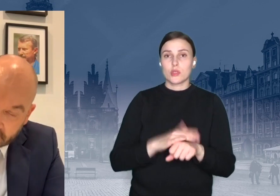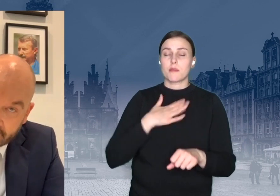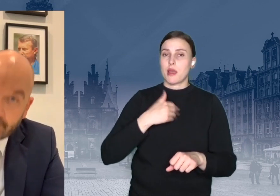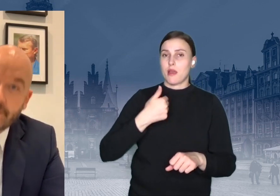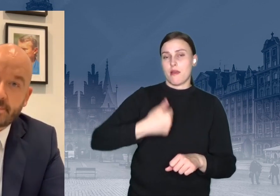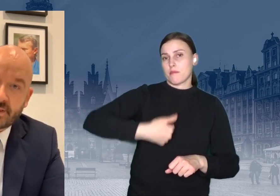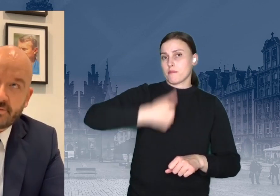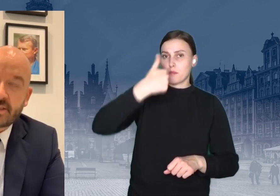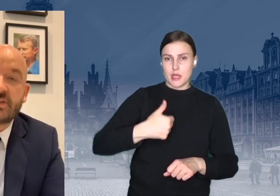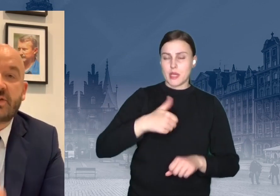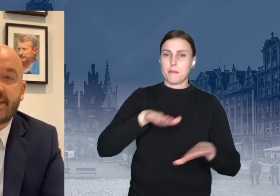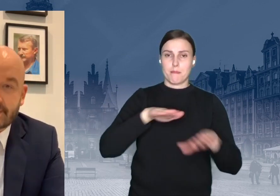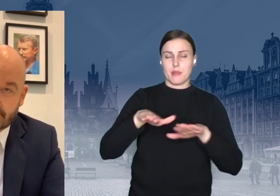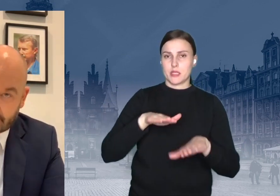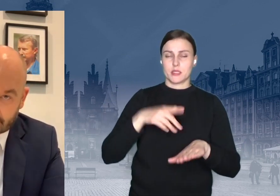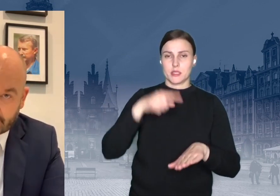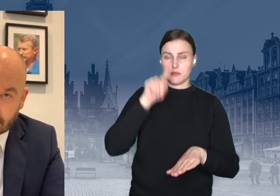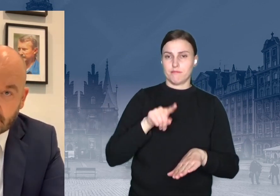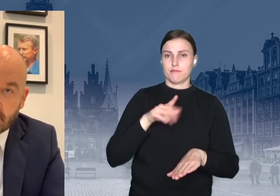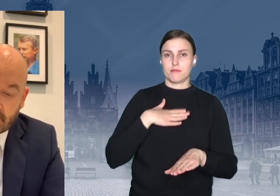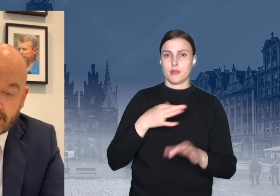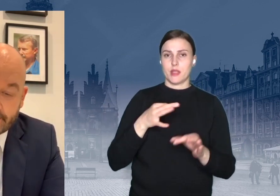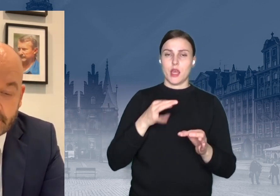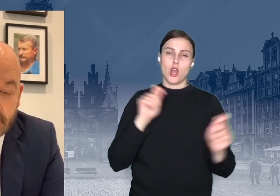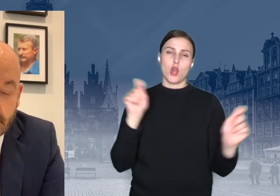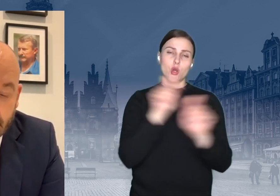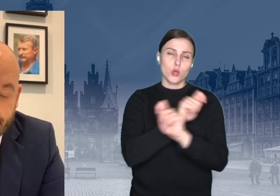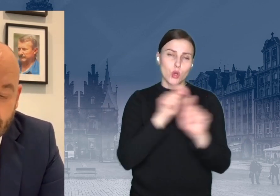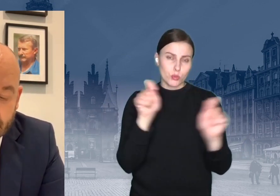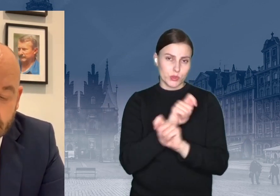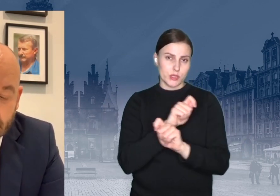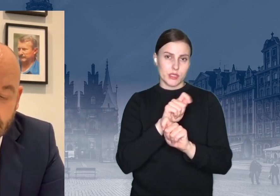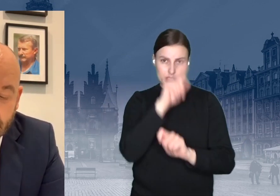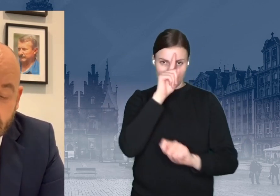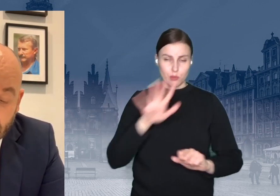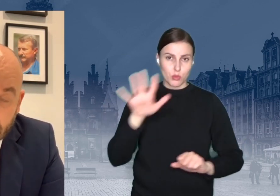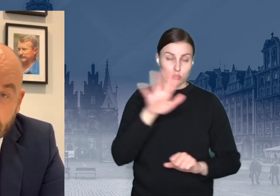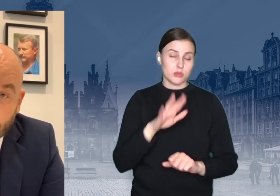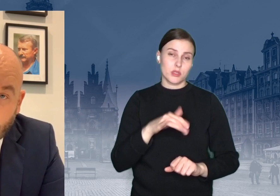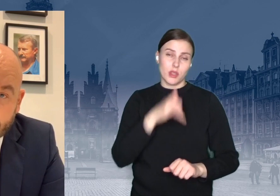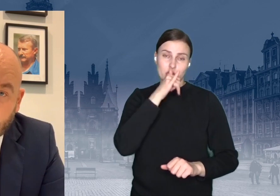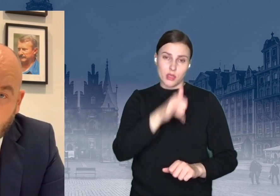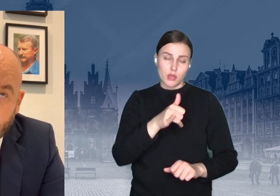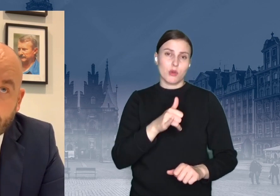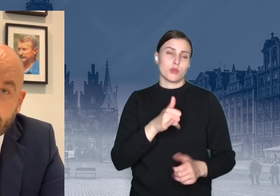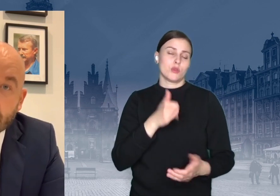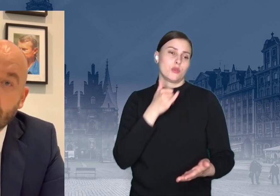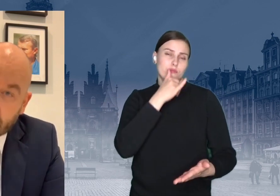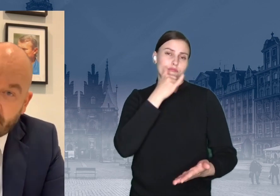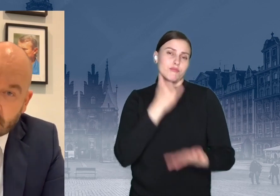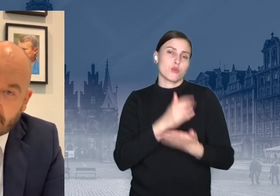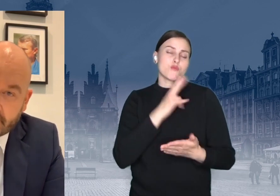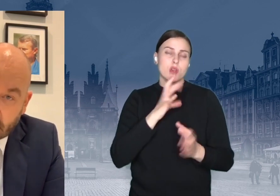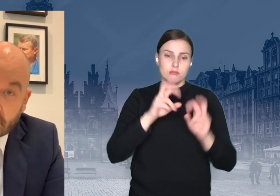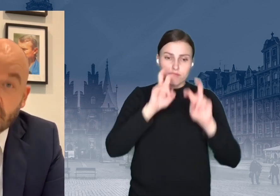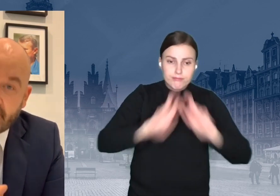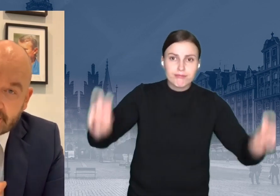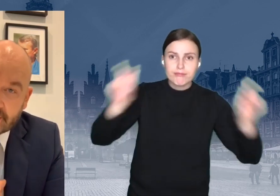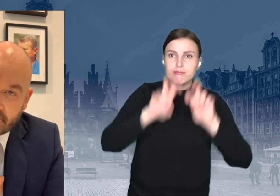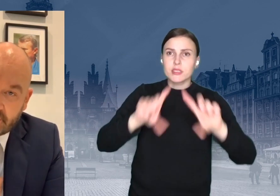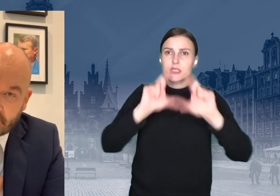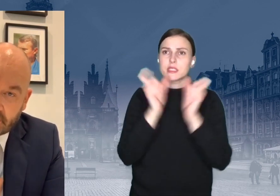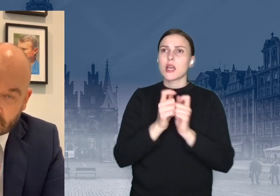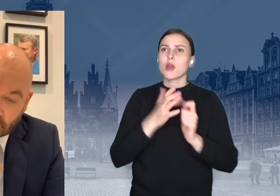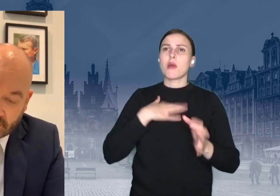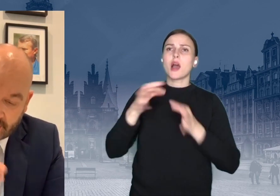ponieważ nie stać nas na to, aby nasz historyczny układ drogowy po prostu udźwignął taki ruch. I to nie jest widzimisię